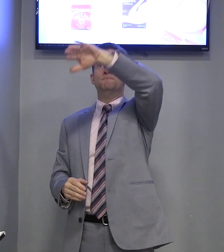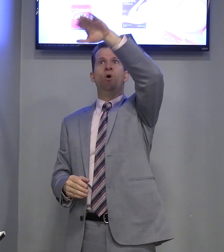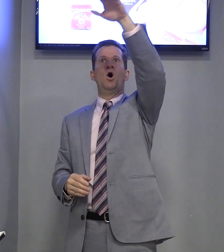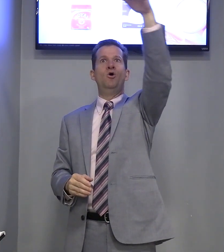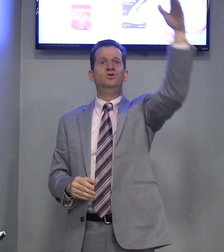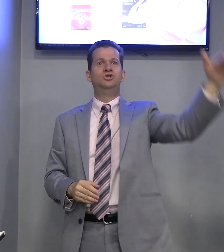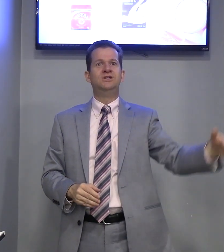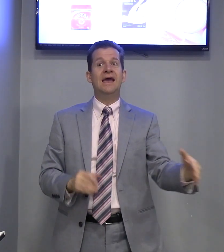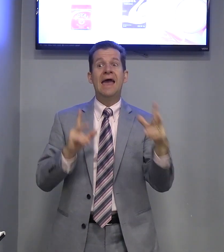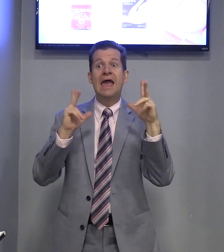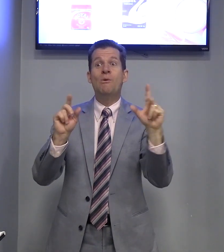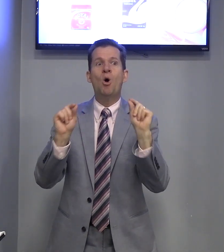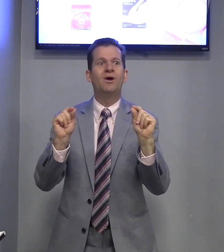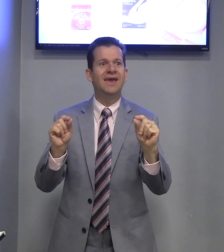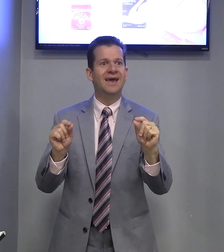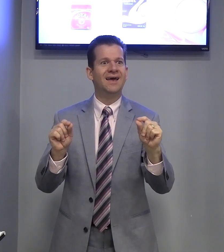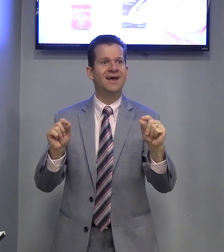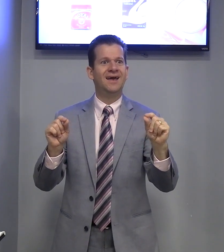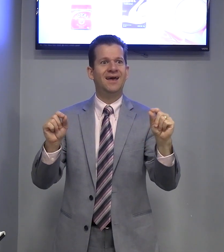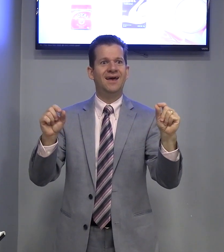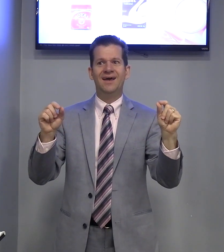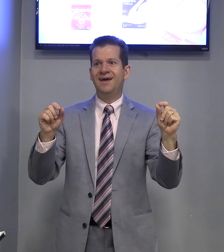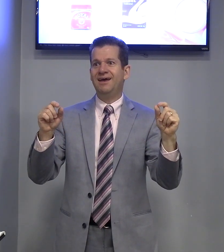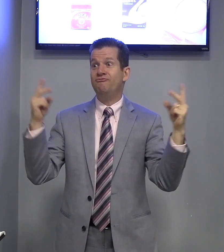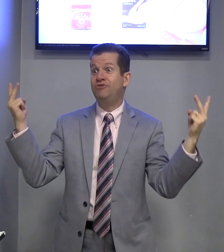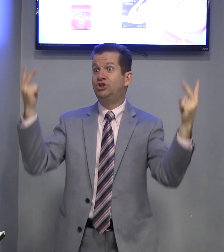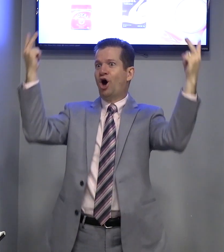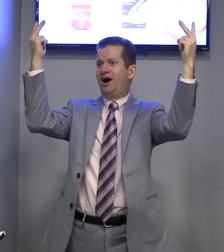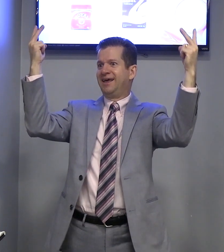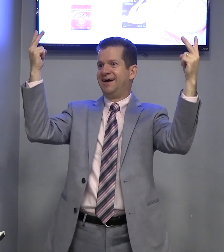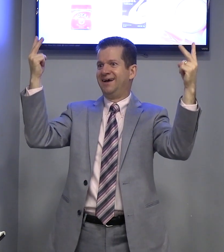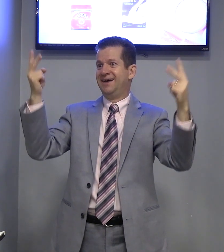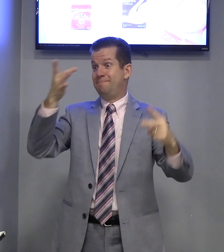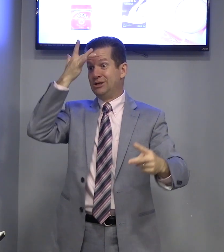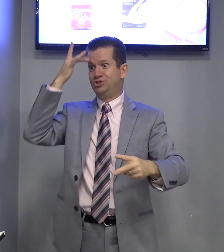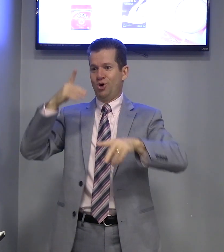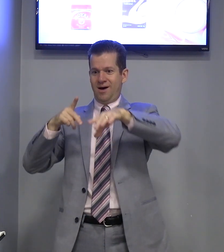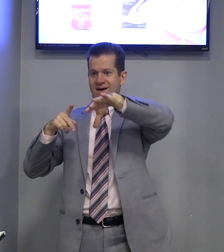Monte. É igual o quê? Vitória. Pessoa.